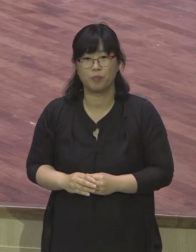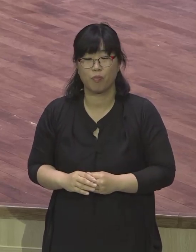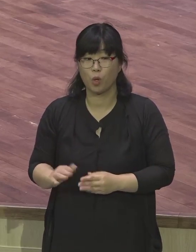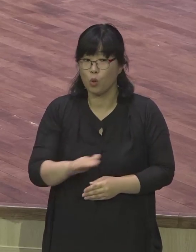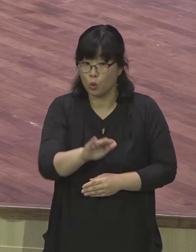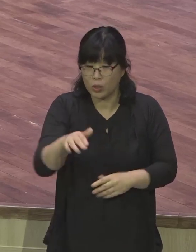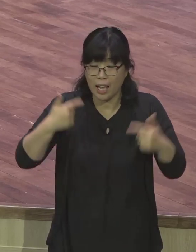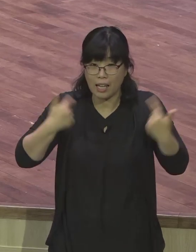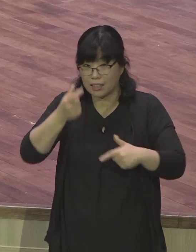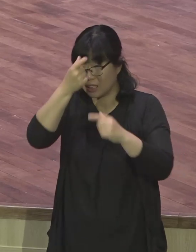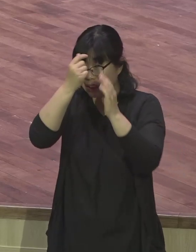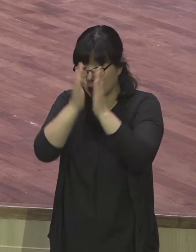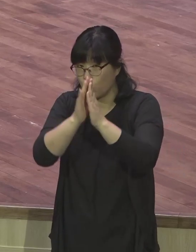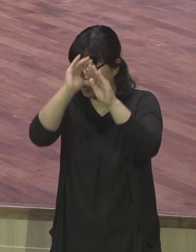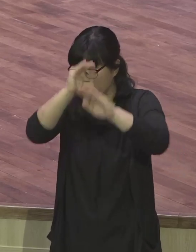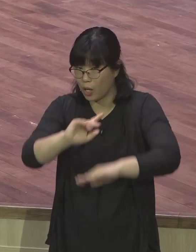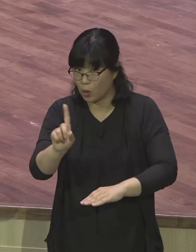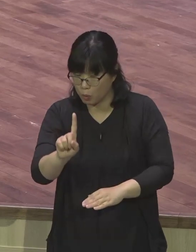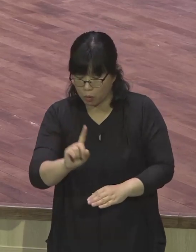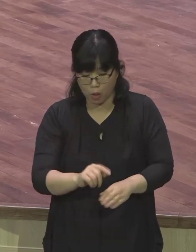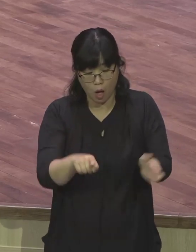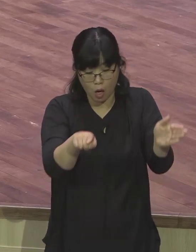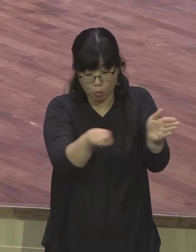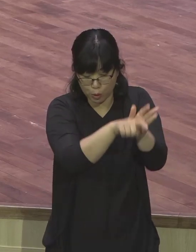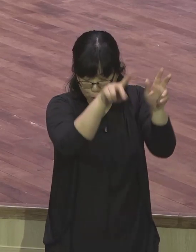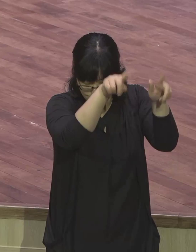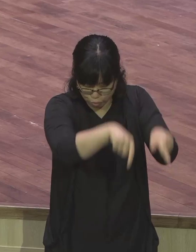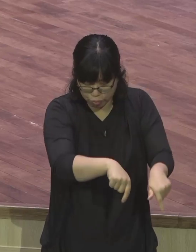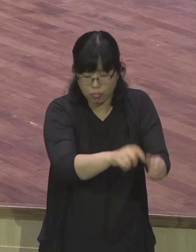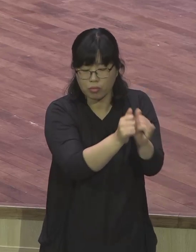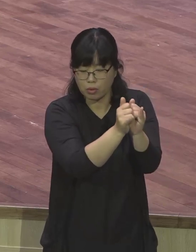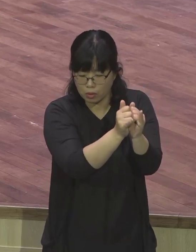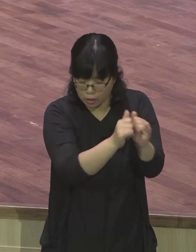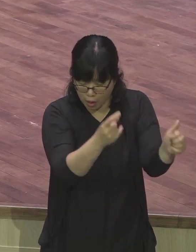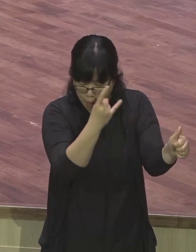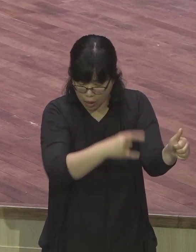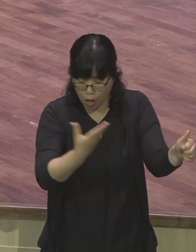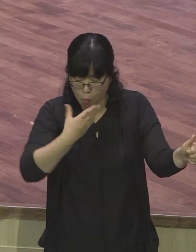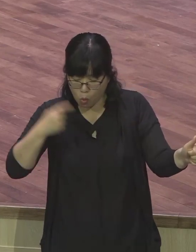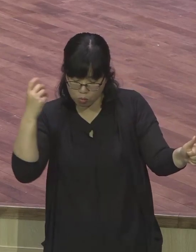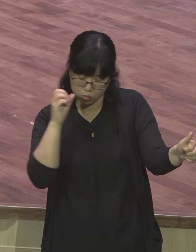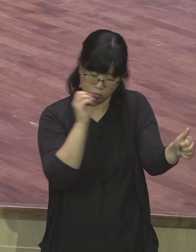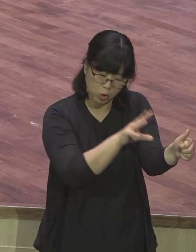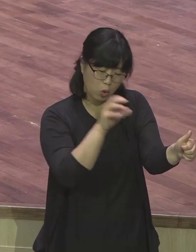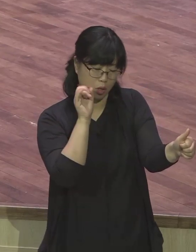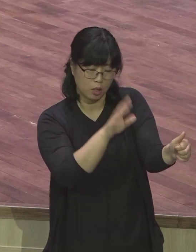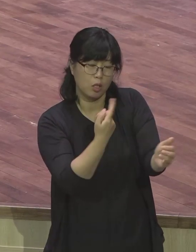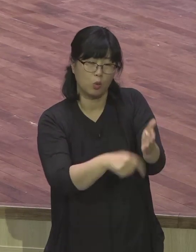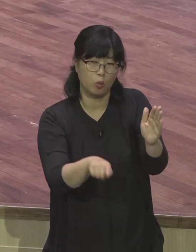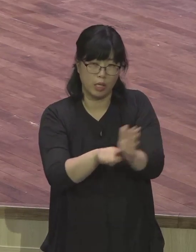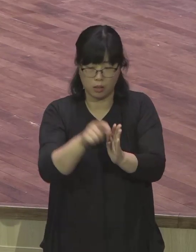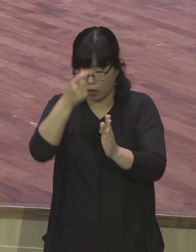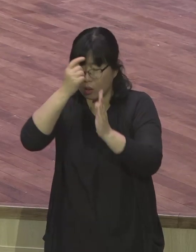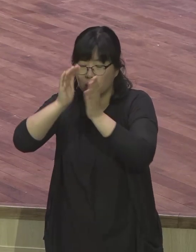불신자에게 복음을 전할 수 있는 현장이 열리도록 기도해야 하는 것입니다 하나님께 가장